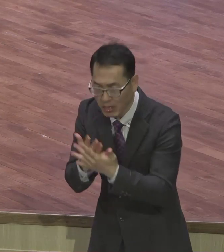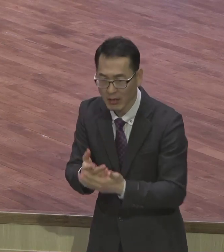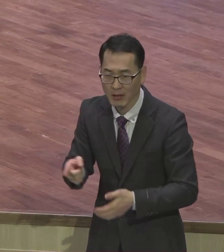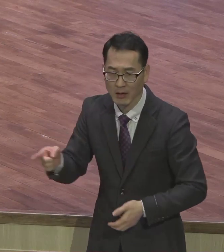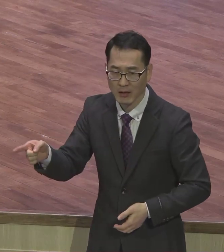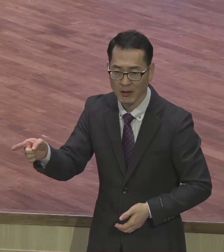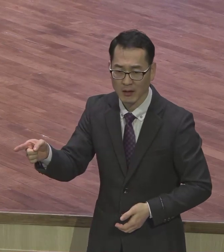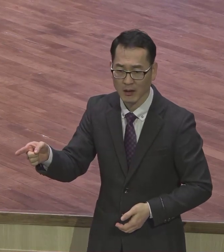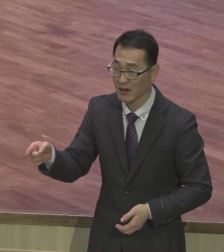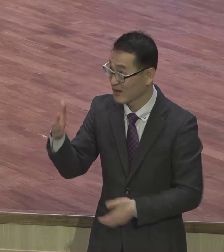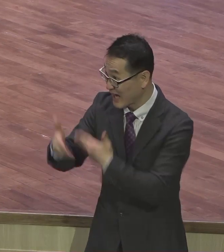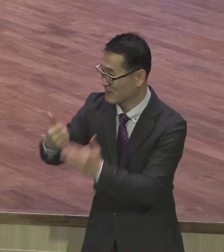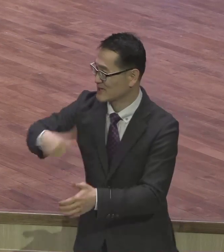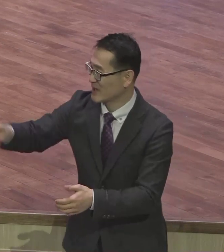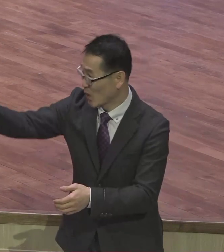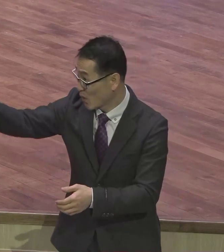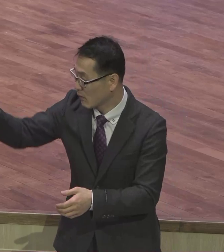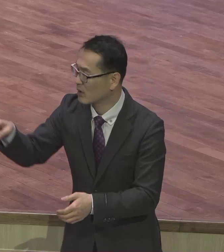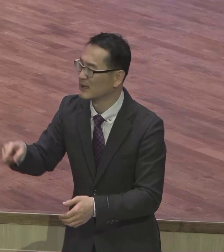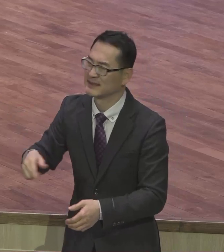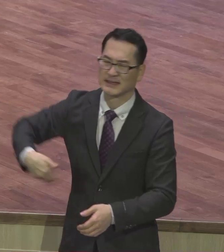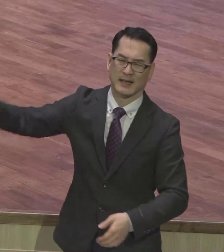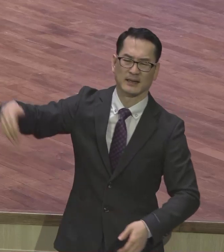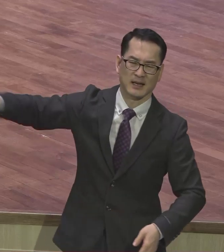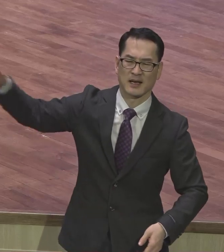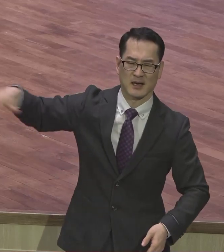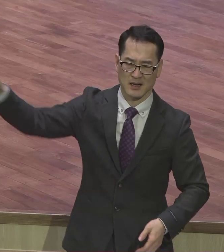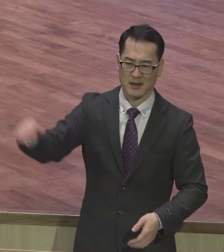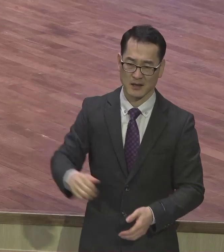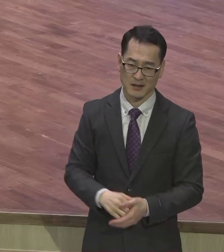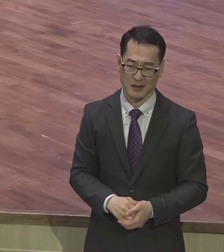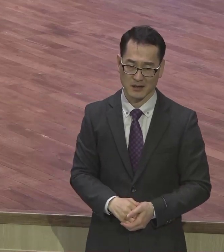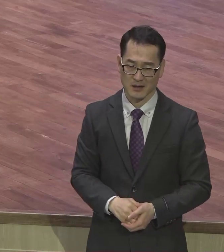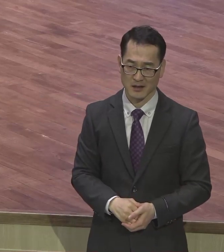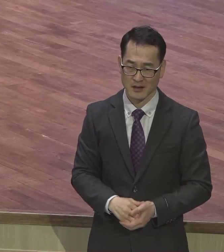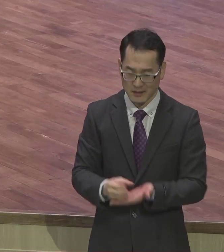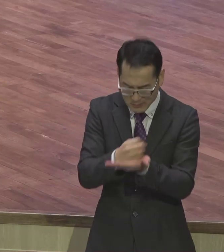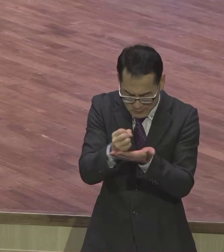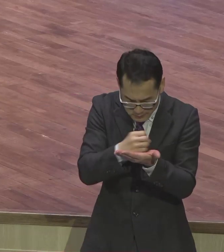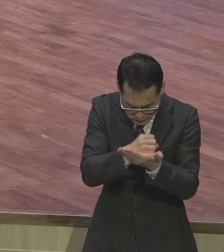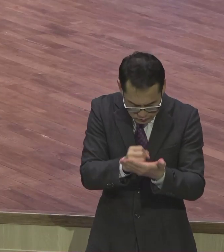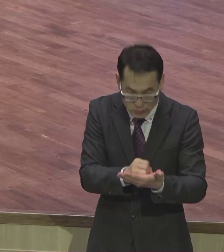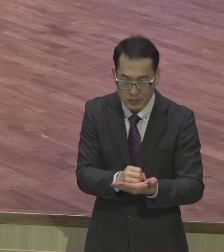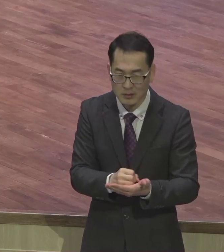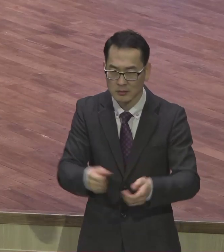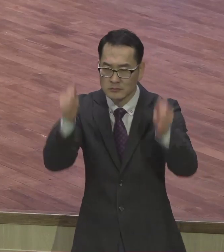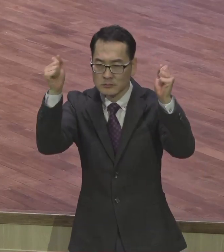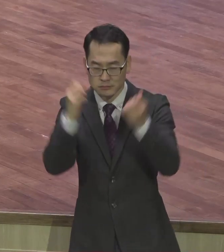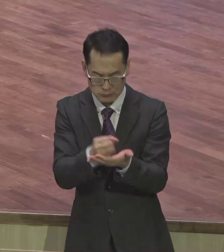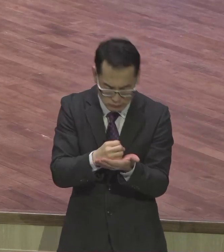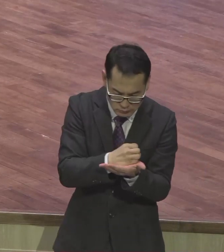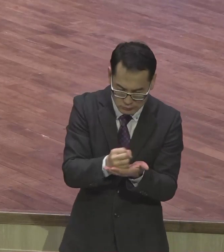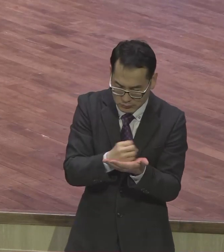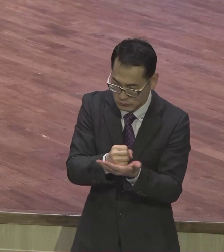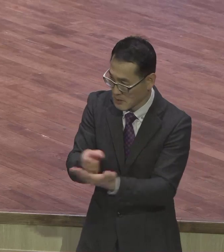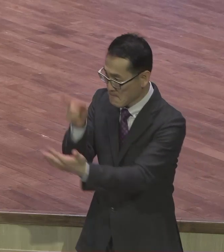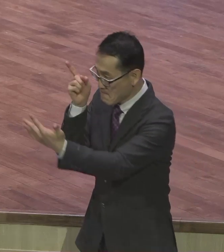그런데 하나님의 자녀가 영접했는데 여기 교회에 갔는데 아니 귀신들 때 무당 점친다. 둘 중에 하나는 가짜라니까요.